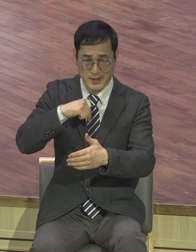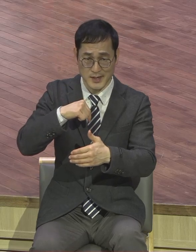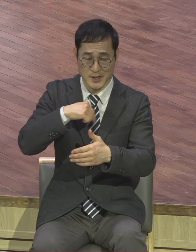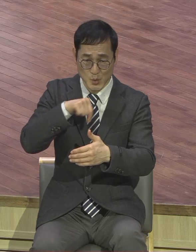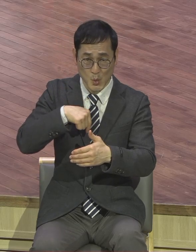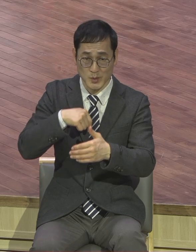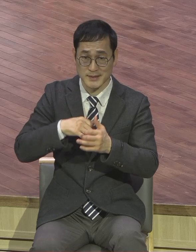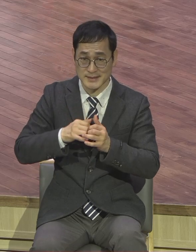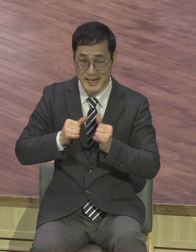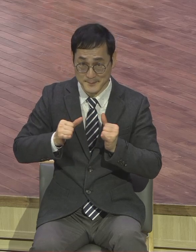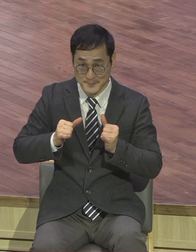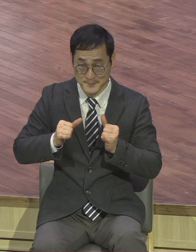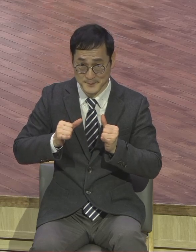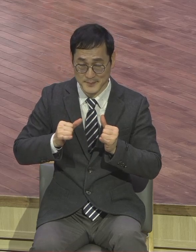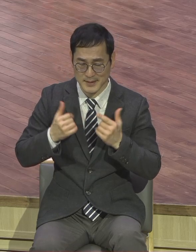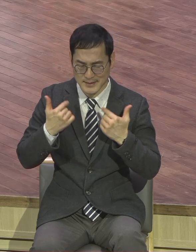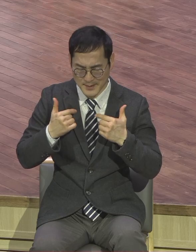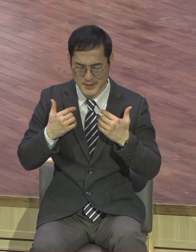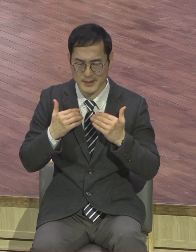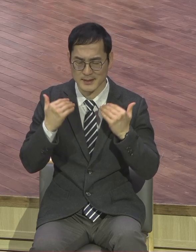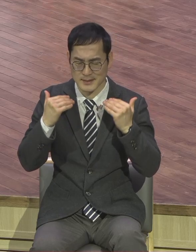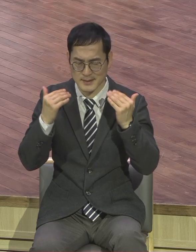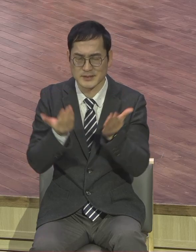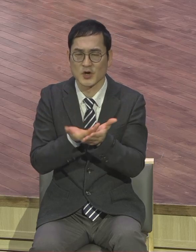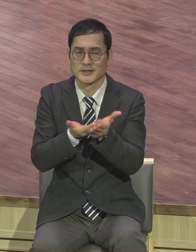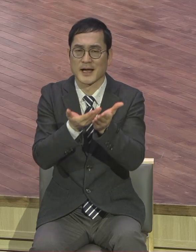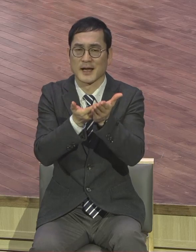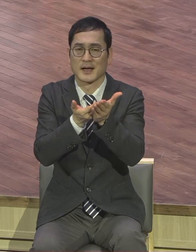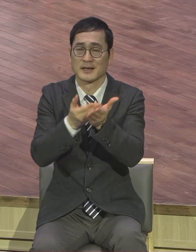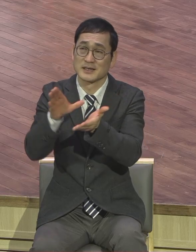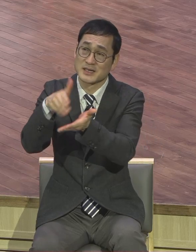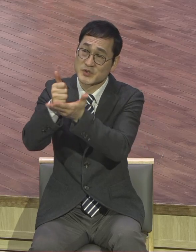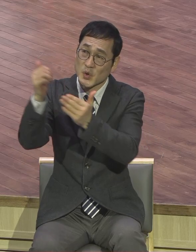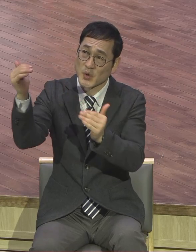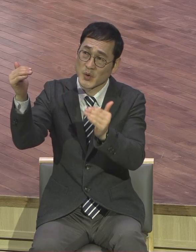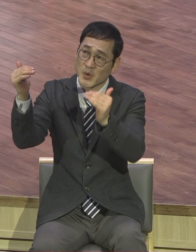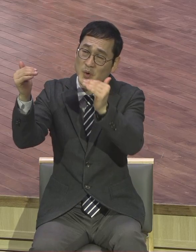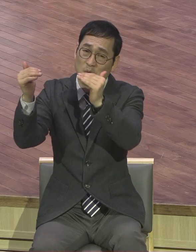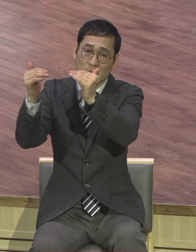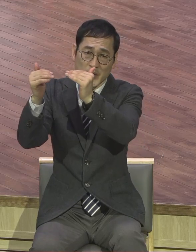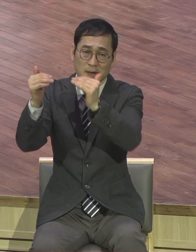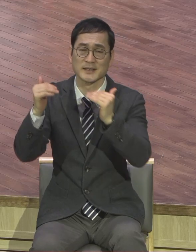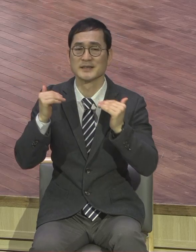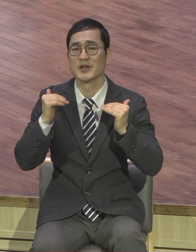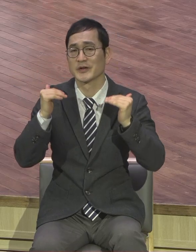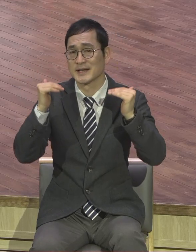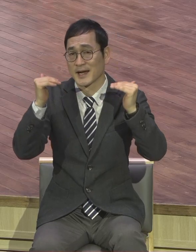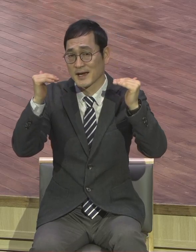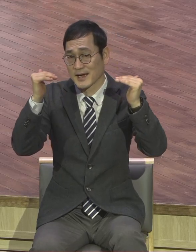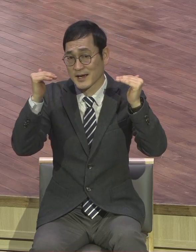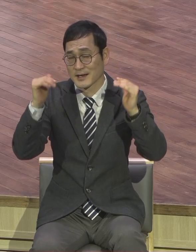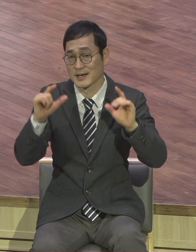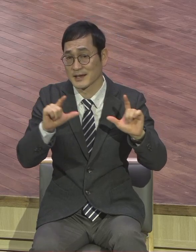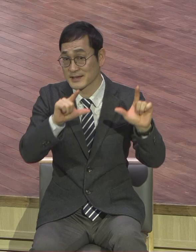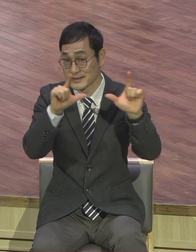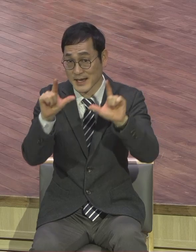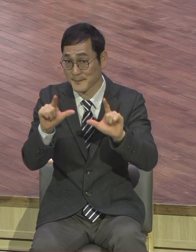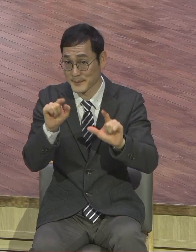범사의 그리스도에게까지 자라가는 성장의 삶을 사는 것이 영적 성장